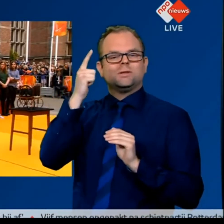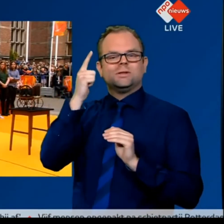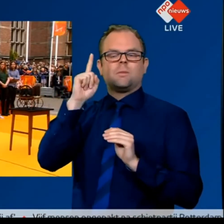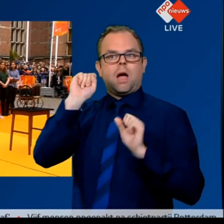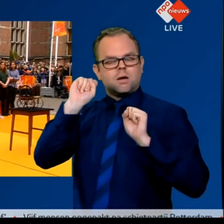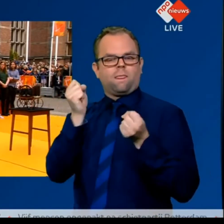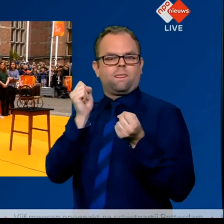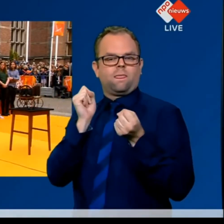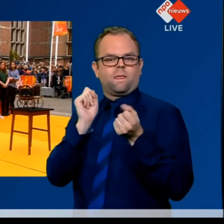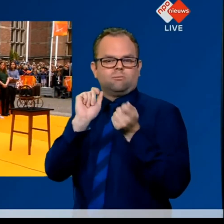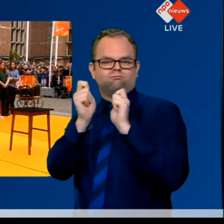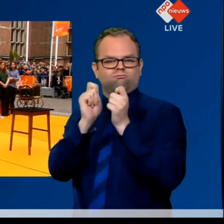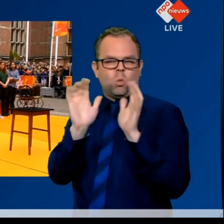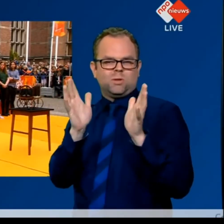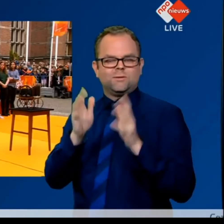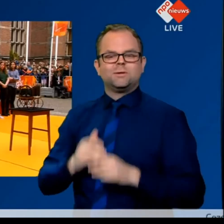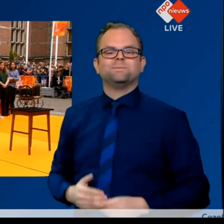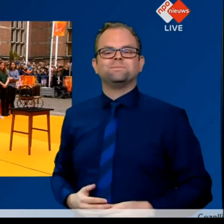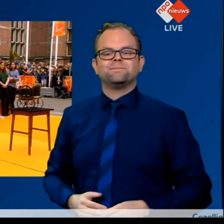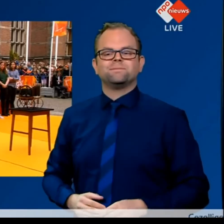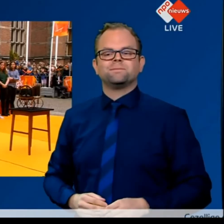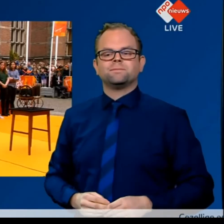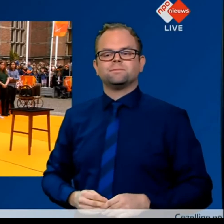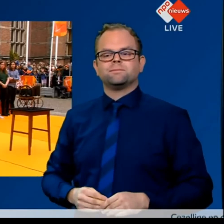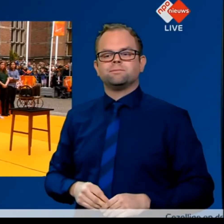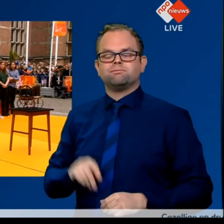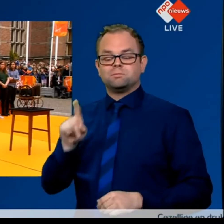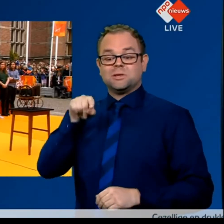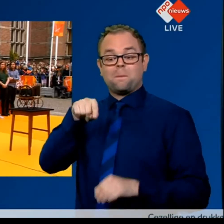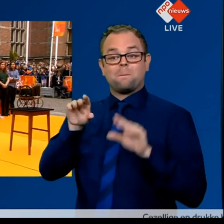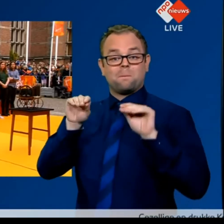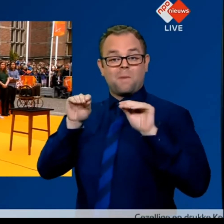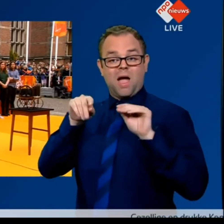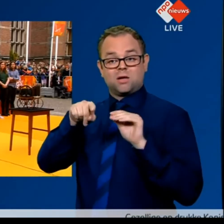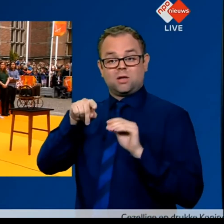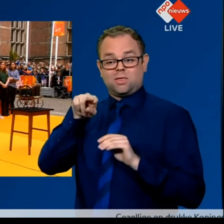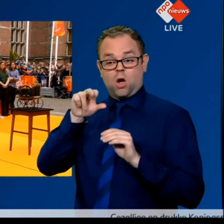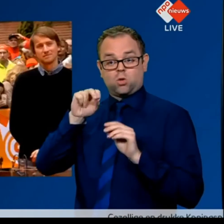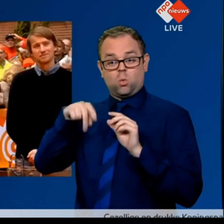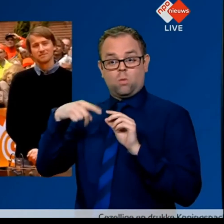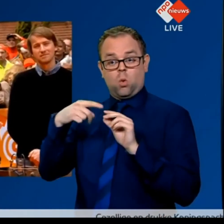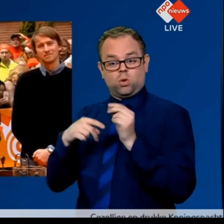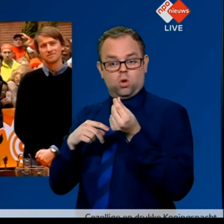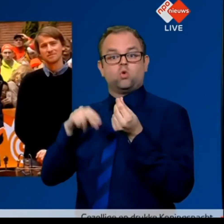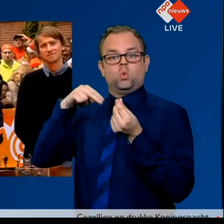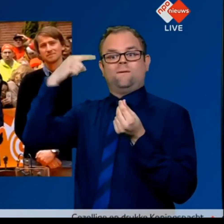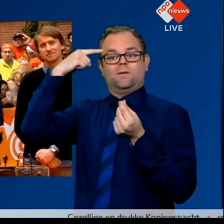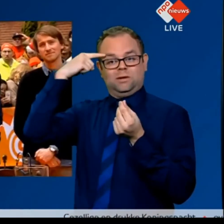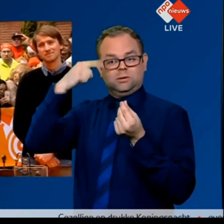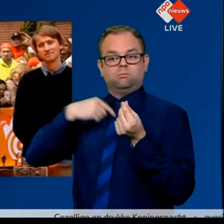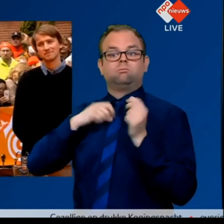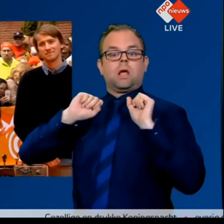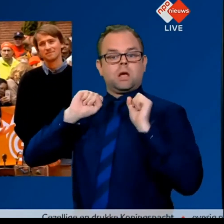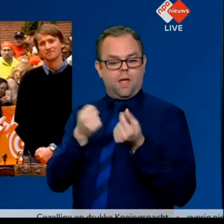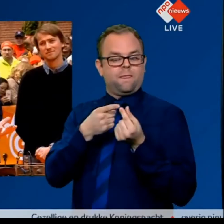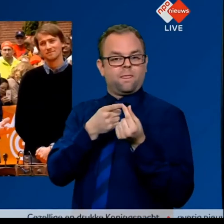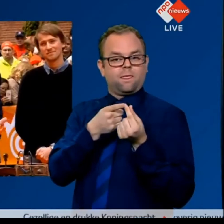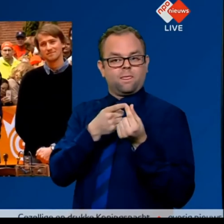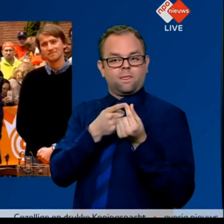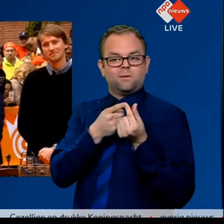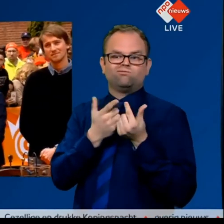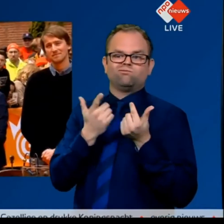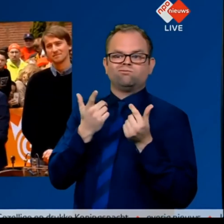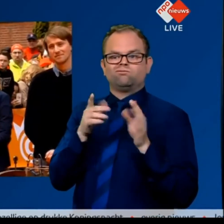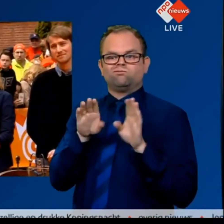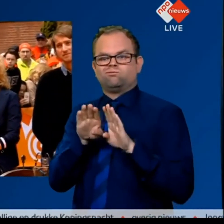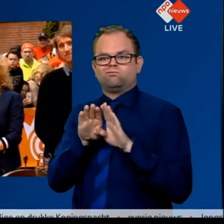Net zoals gezegd werd de motortjes in ons lichaam. En ja, dit is een avontuur. Mijn droom is een beetje